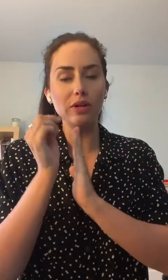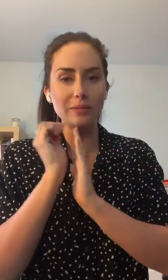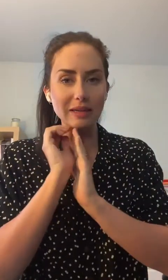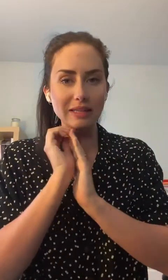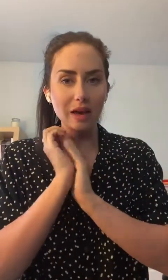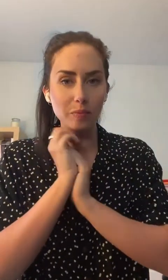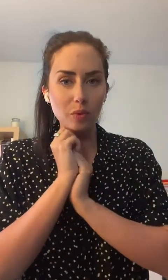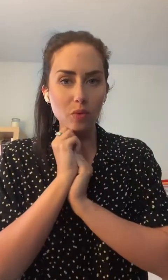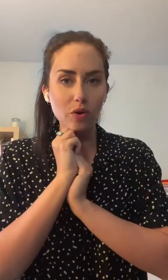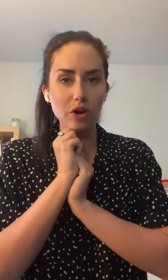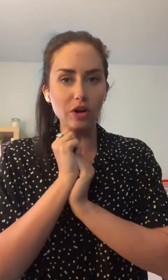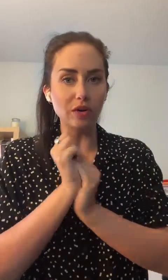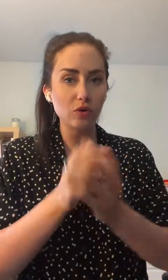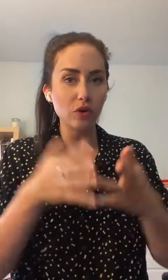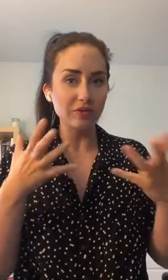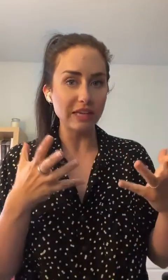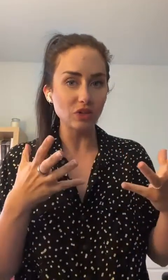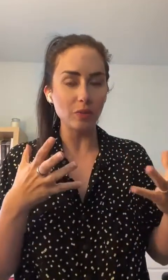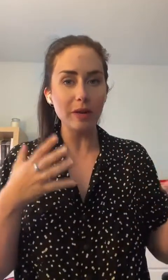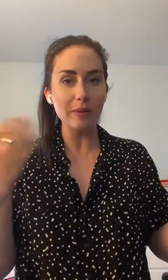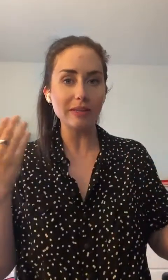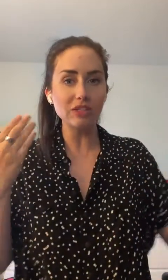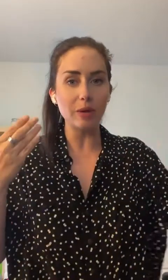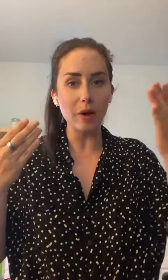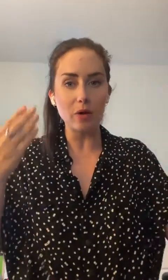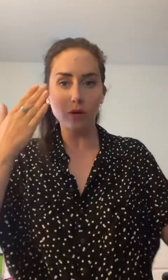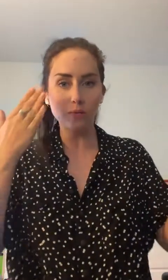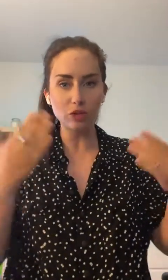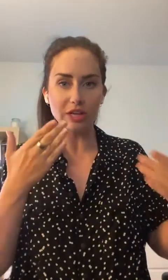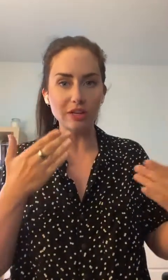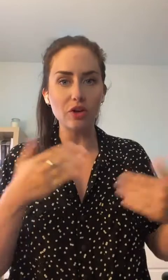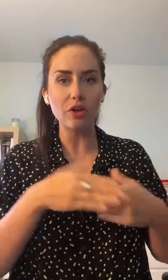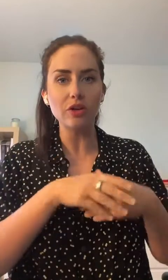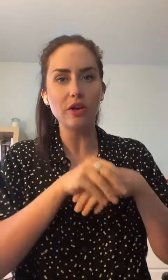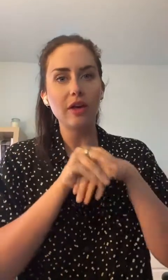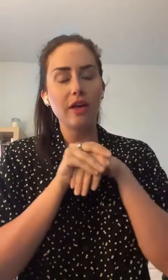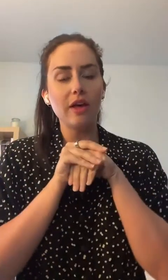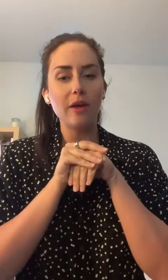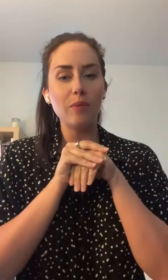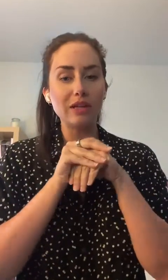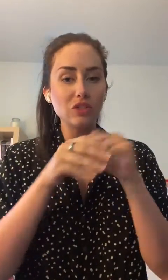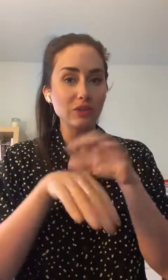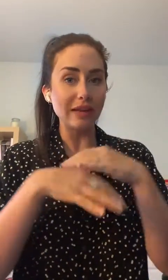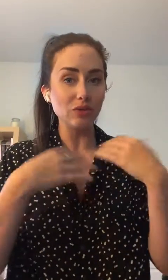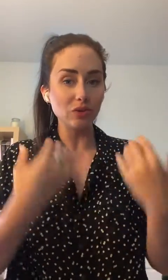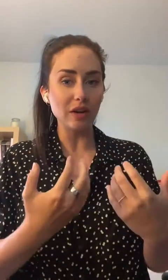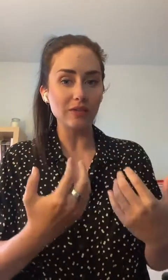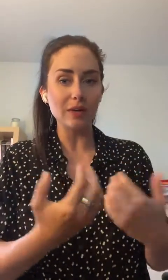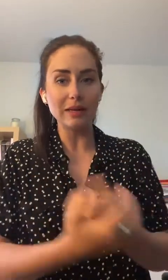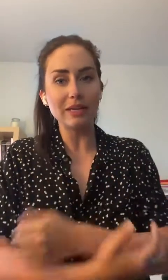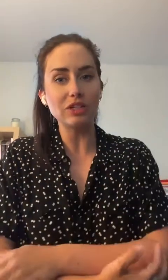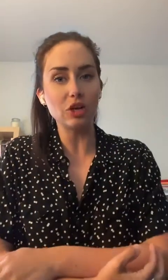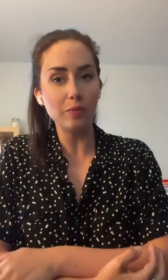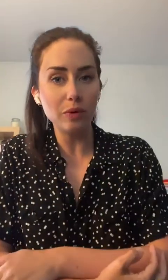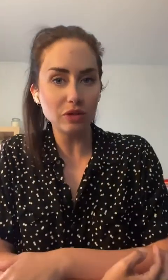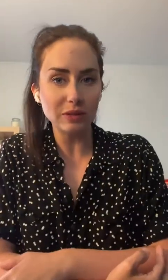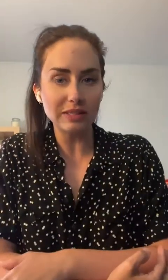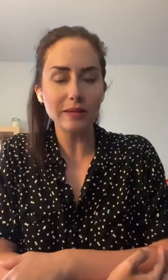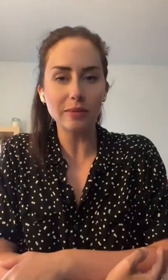démaquillant pour, dans le fond, le visage complet. Puis, après ça, j'en prends un pour chaque oeil pour être sûr d'aller tout enlever le maquillage le plus possible.